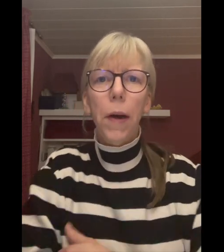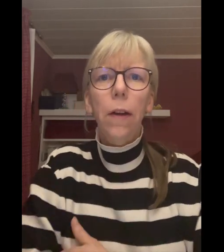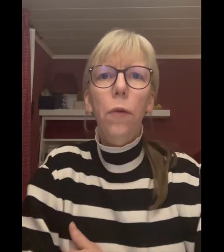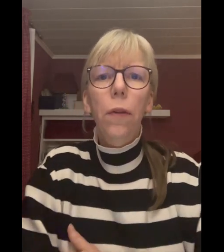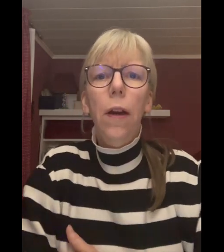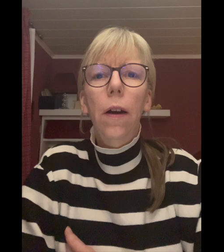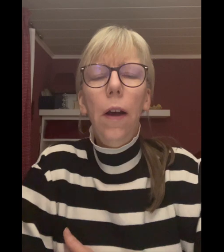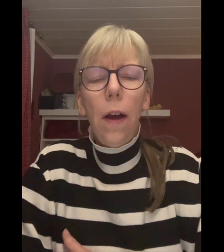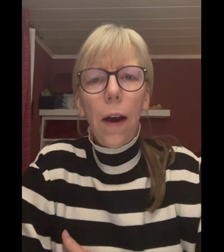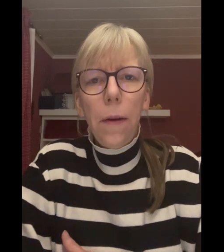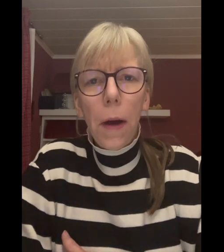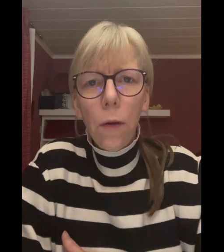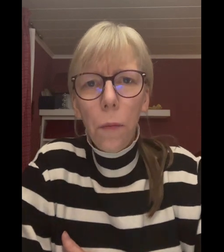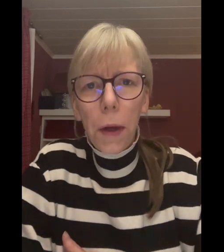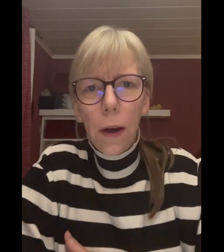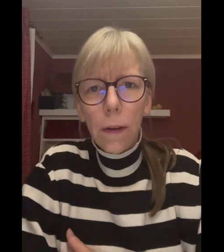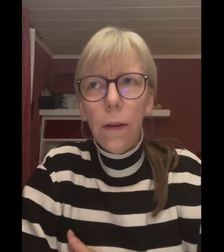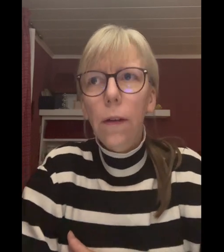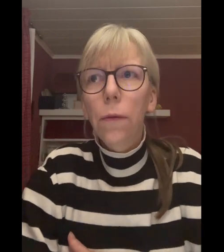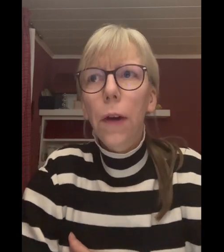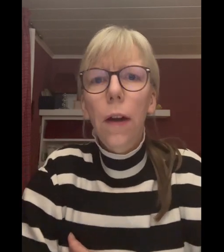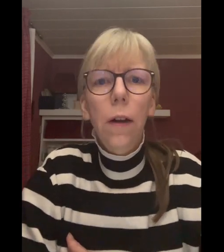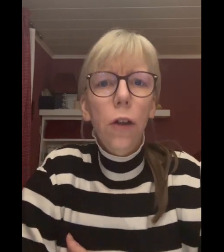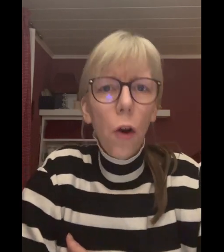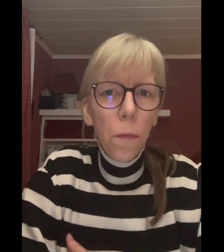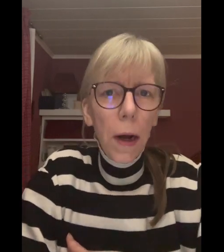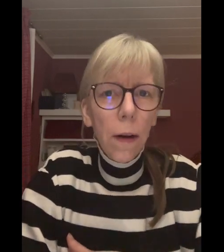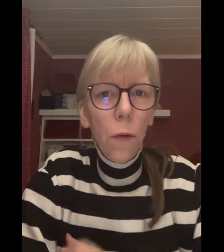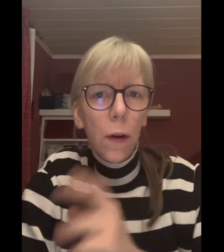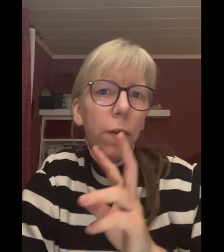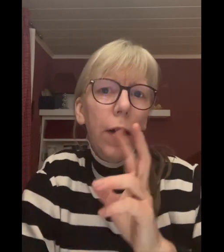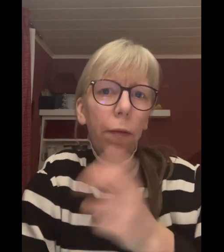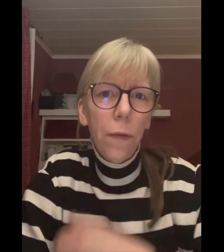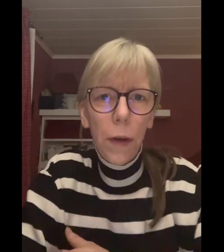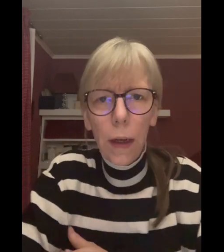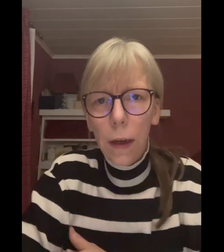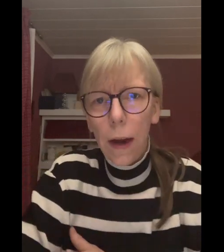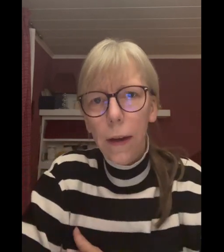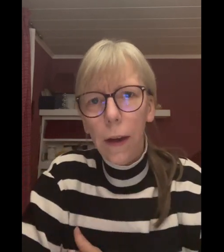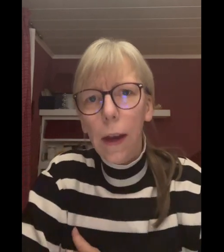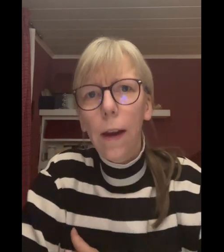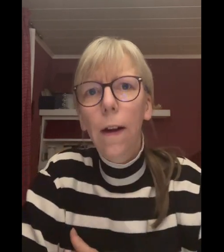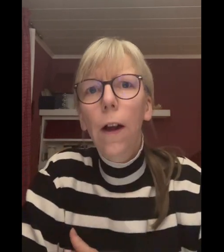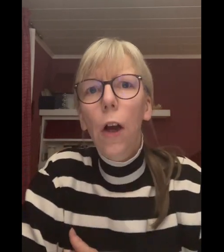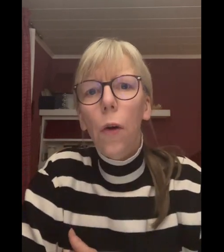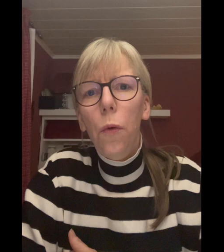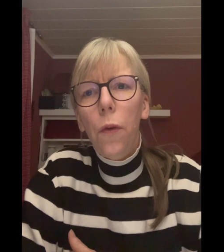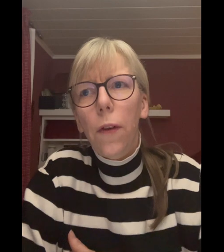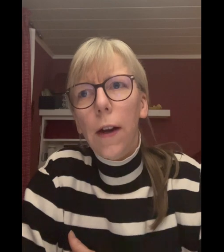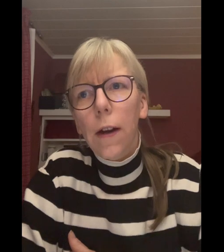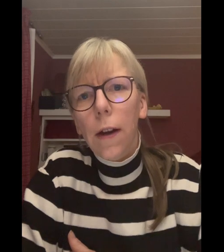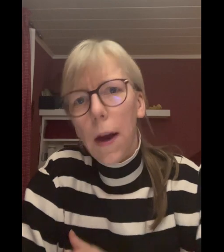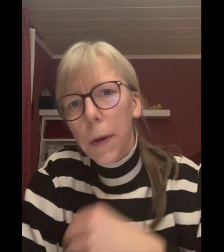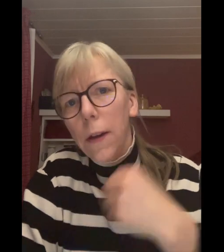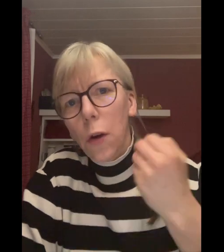Beratung, der eine Magen-OP hatte, in diesem Falle Schlauchmagen oder Sleeve, wie ihn einige kennen. Und da habe ich nochmal